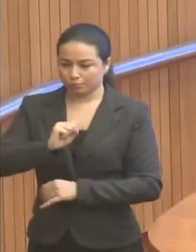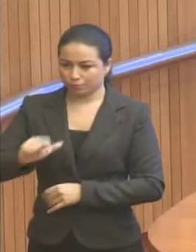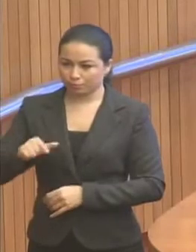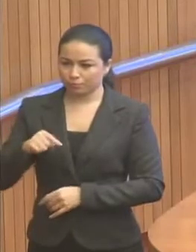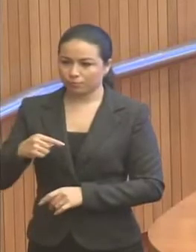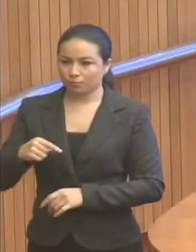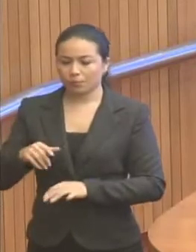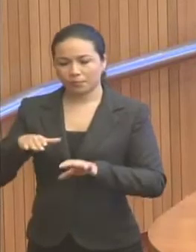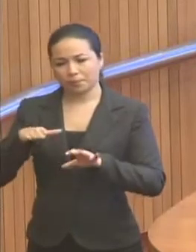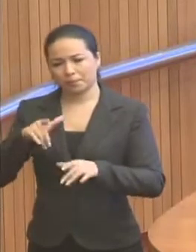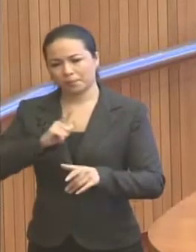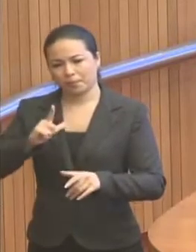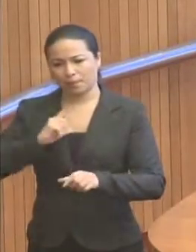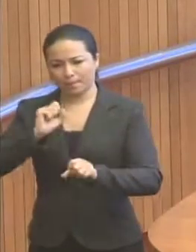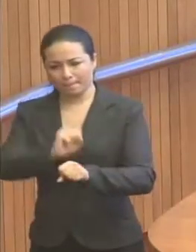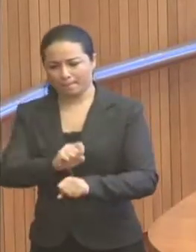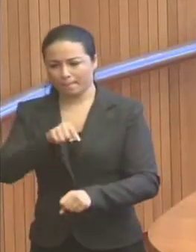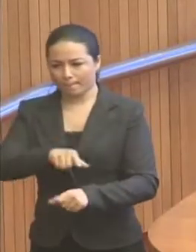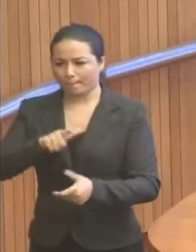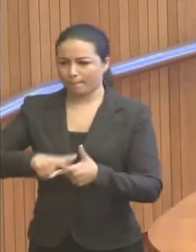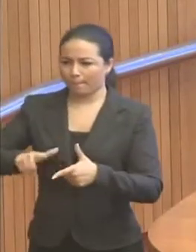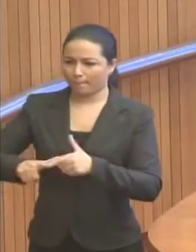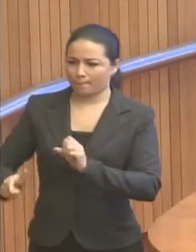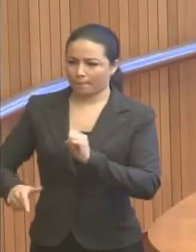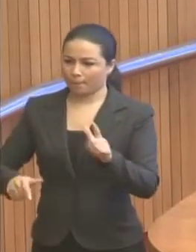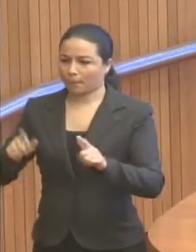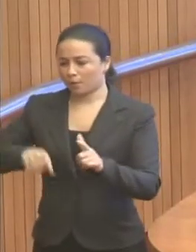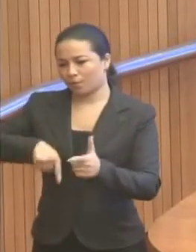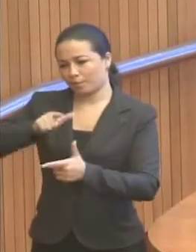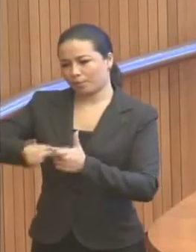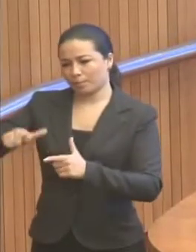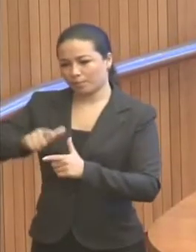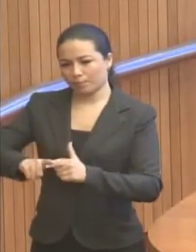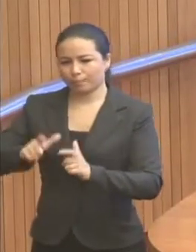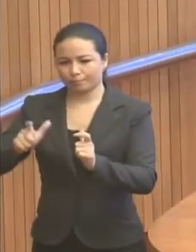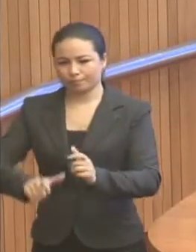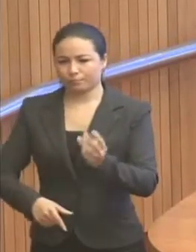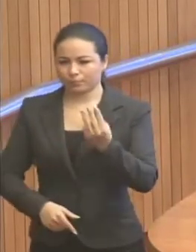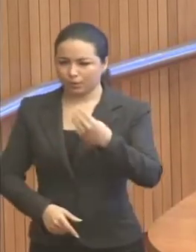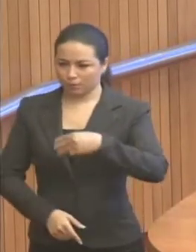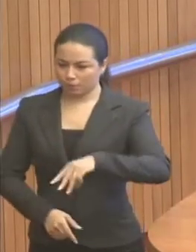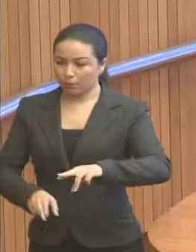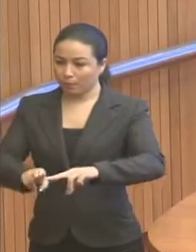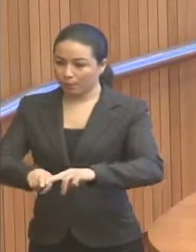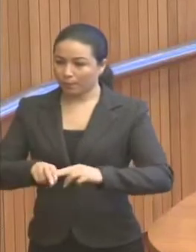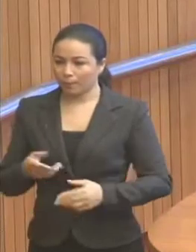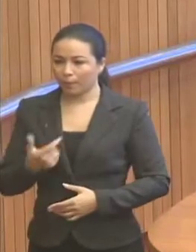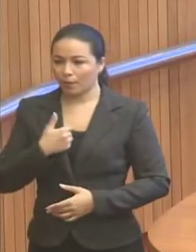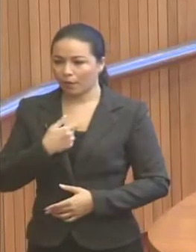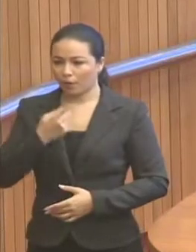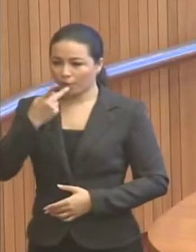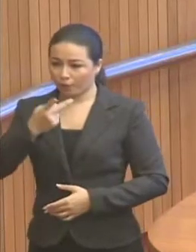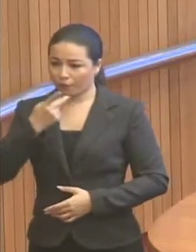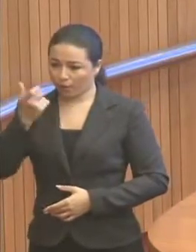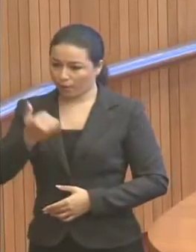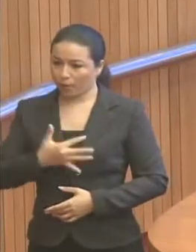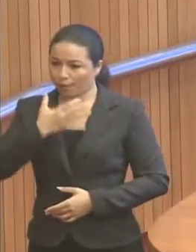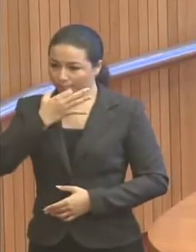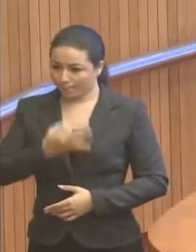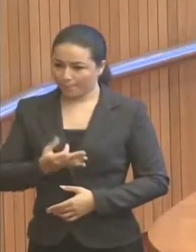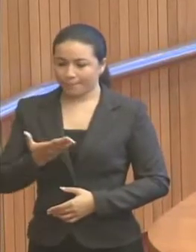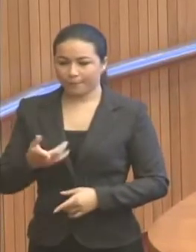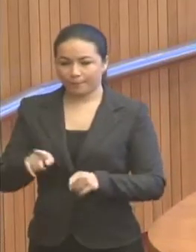portanto deixa de ser um problema de São Luís e passa a ser um problema do Maranhão. Por isso, eu louvo a iniciativa